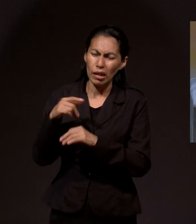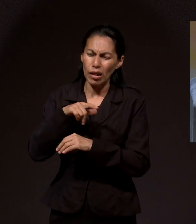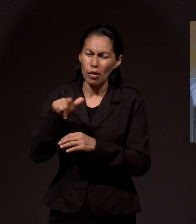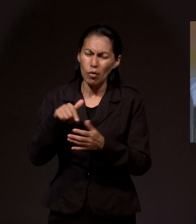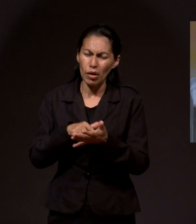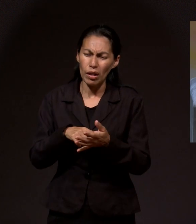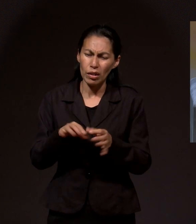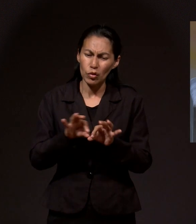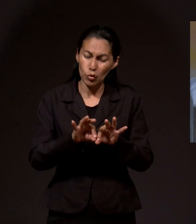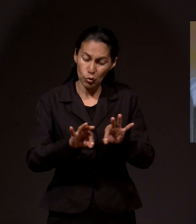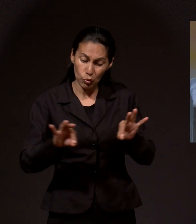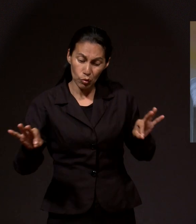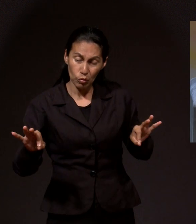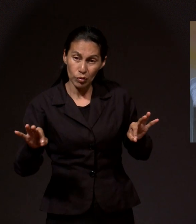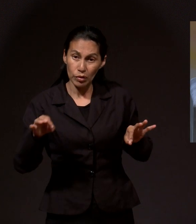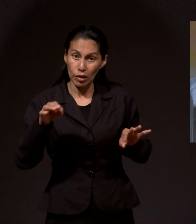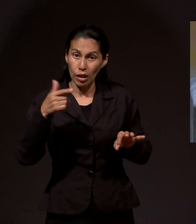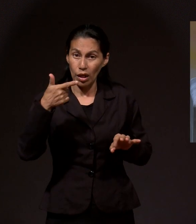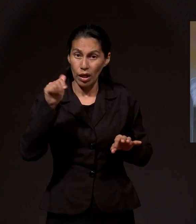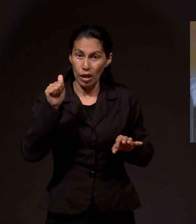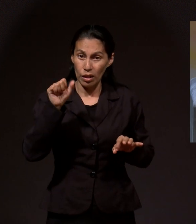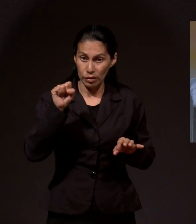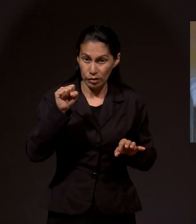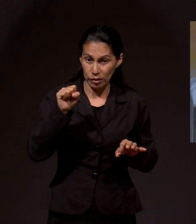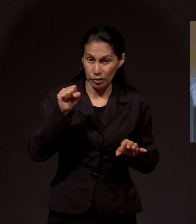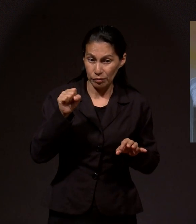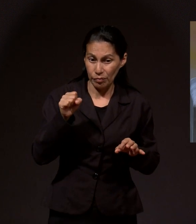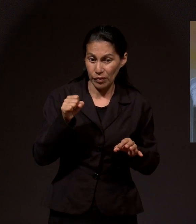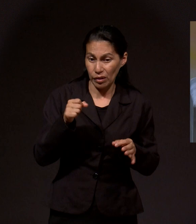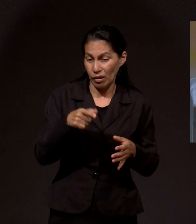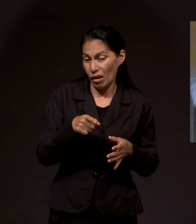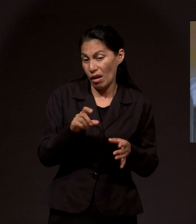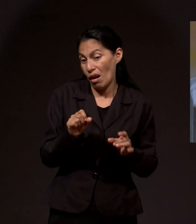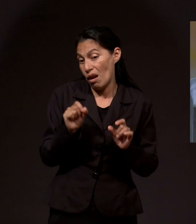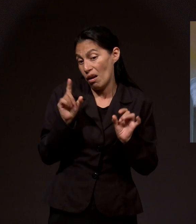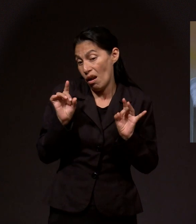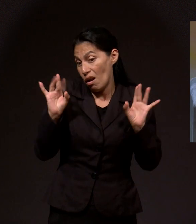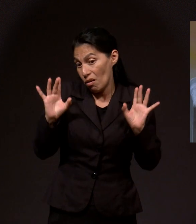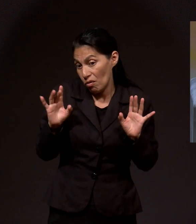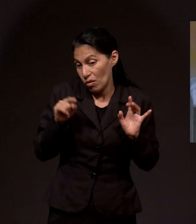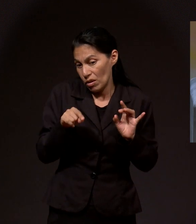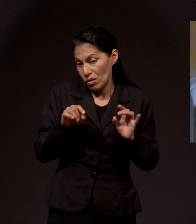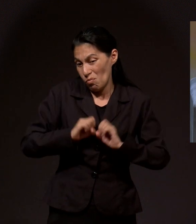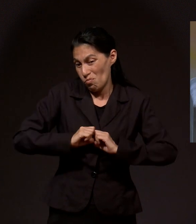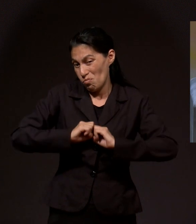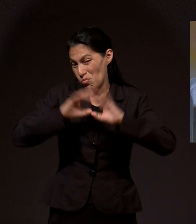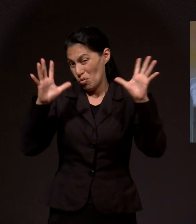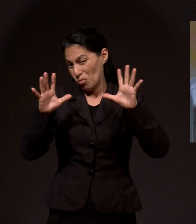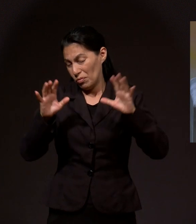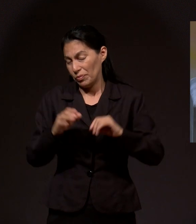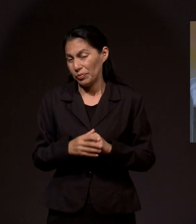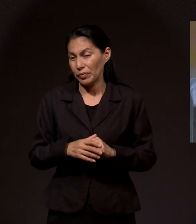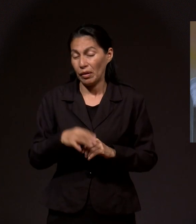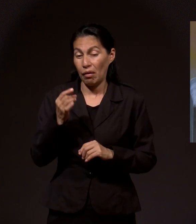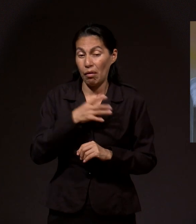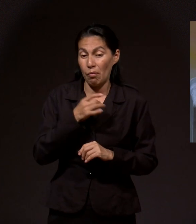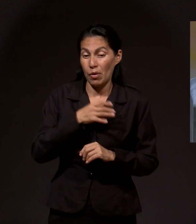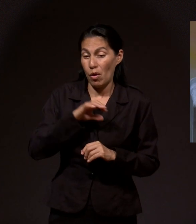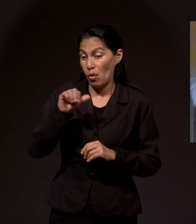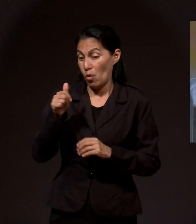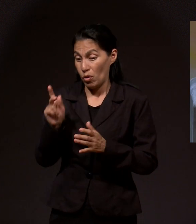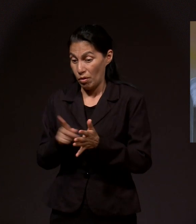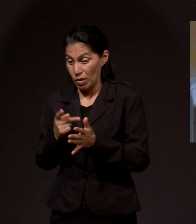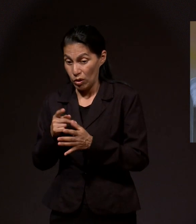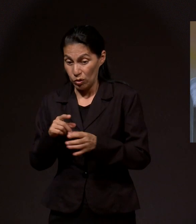tuberías de gas y de combustible del que había explotado. Entonces se tenía el temor de que explotara